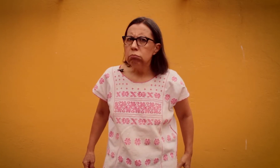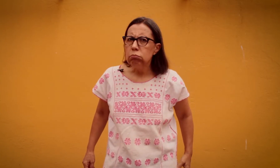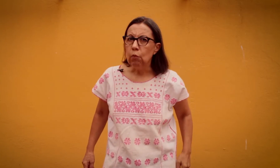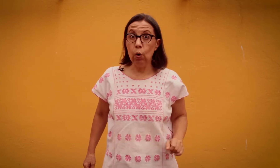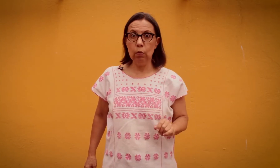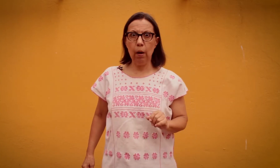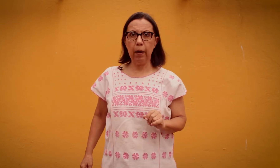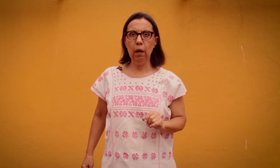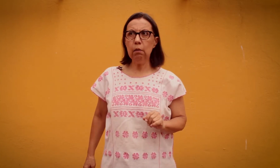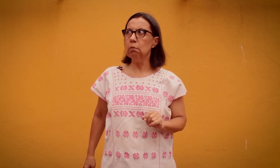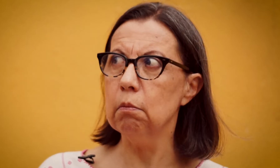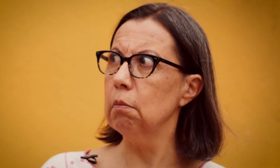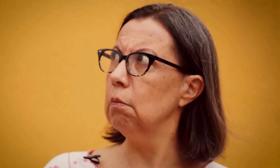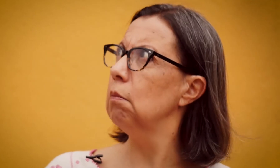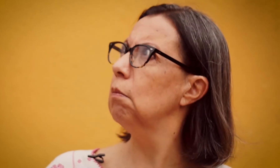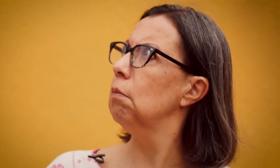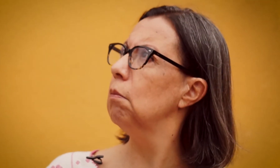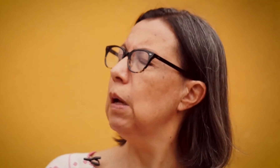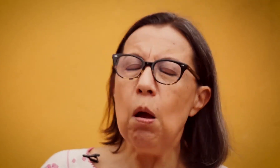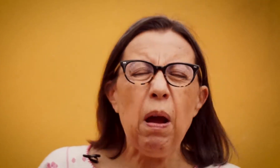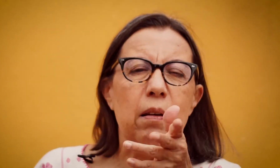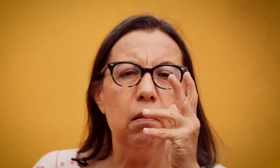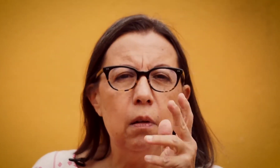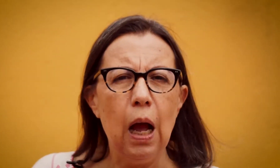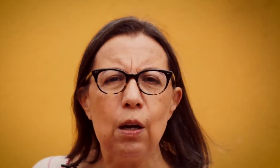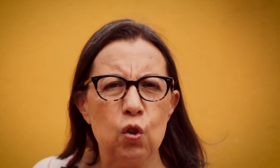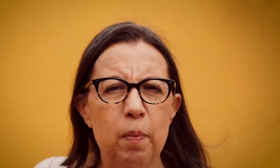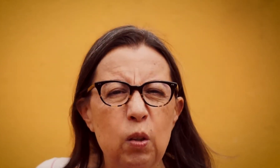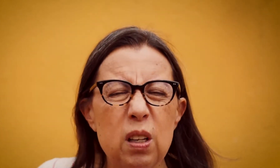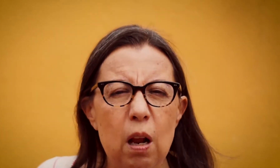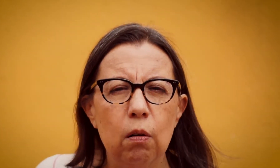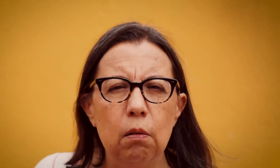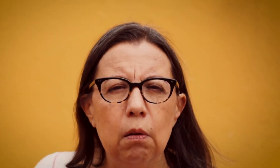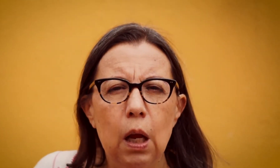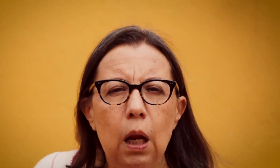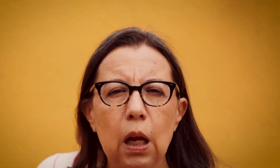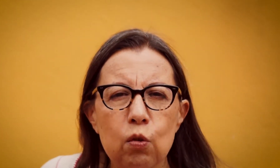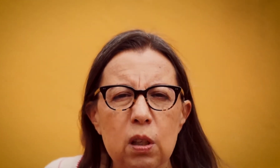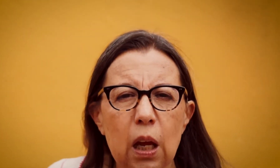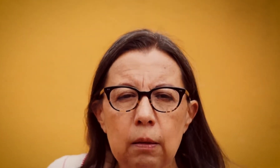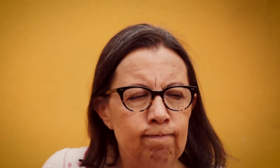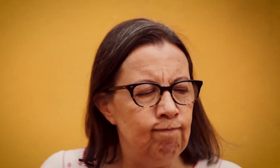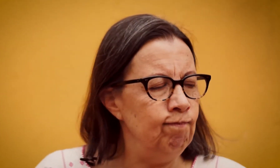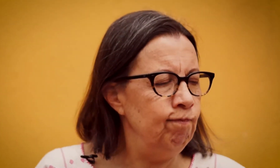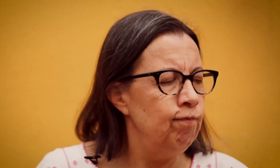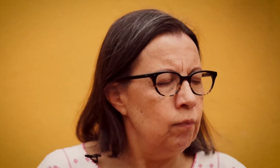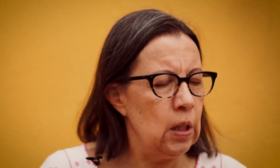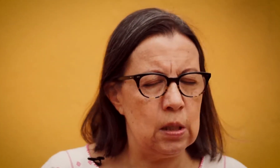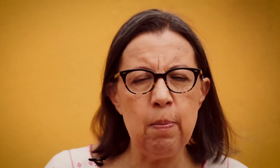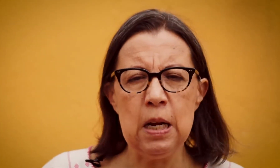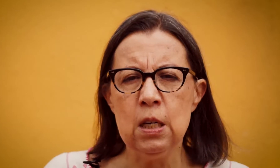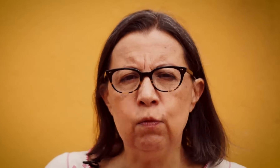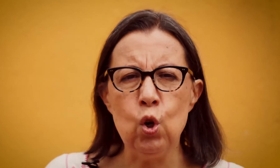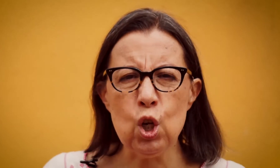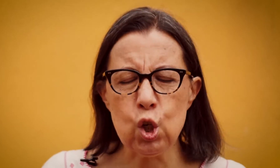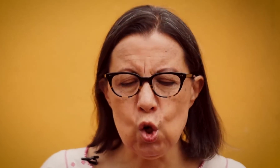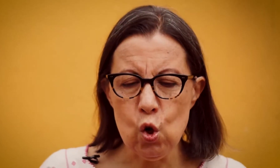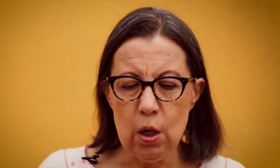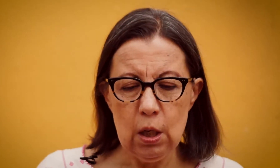¿O era una abeja? Bueno, algo se metió al salón. El caso es que estaba furioso. Y